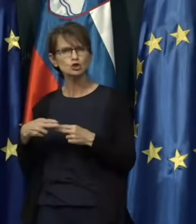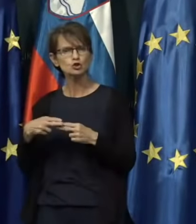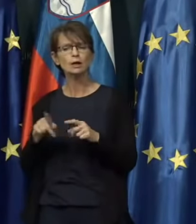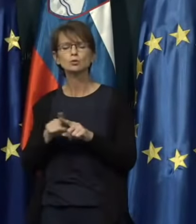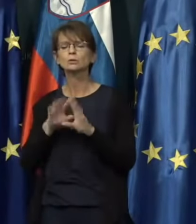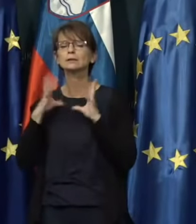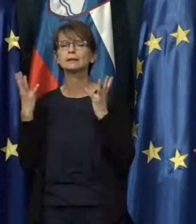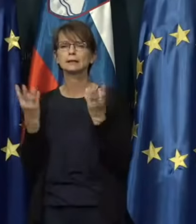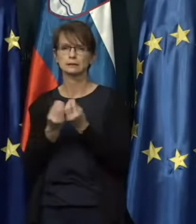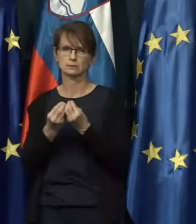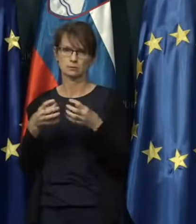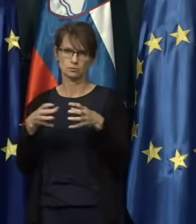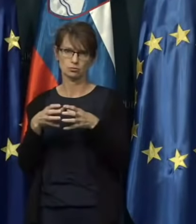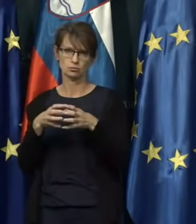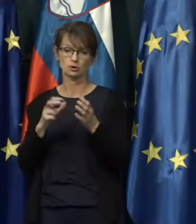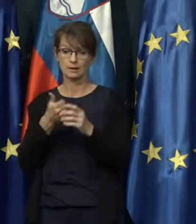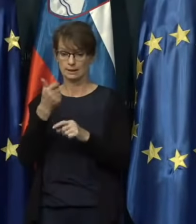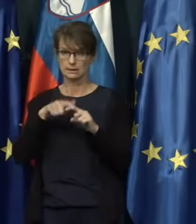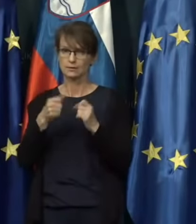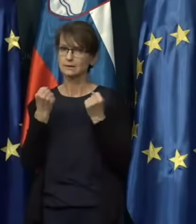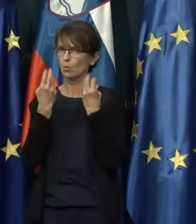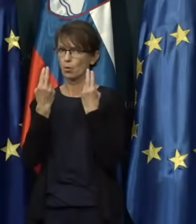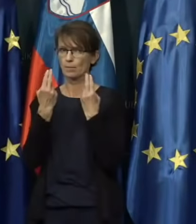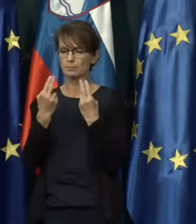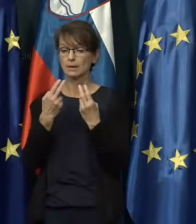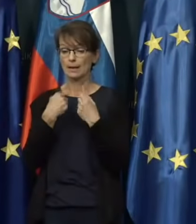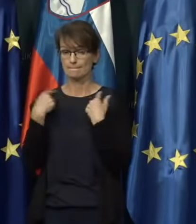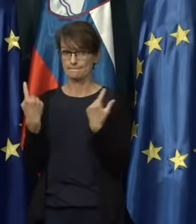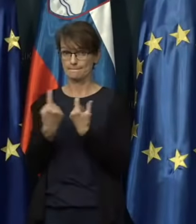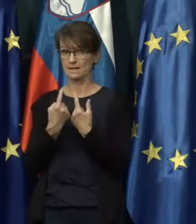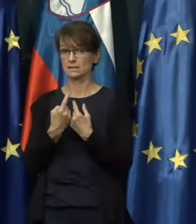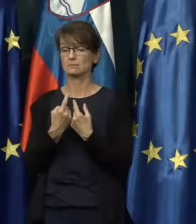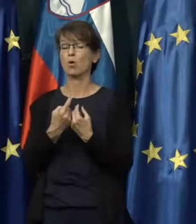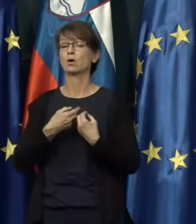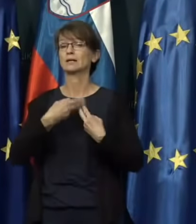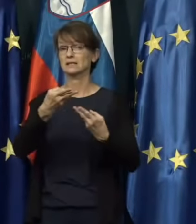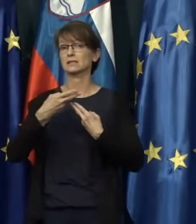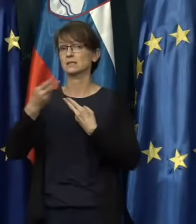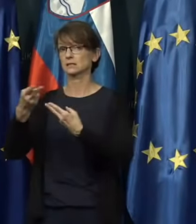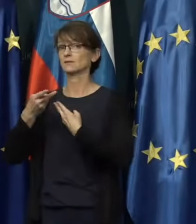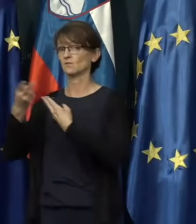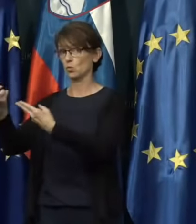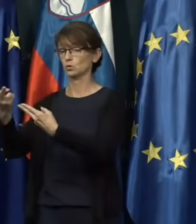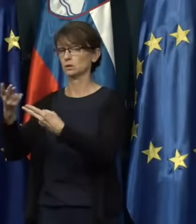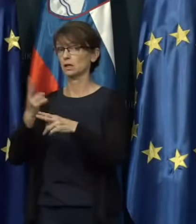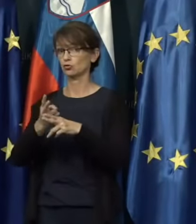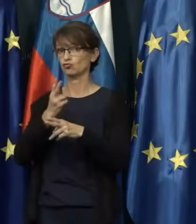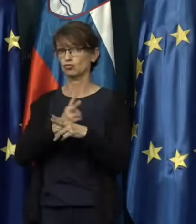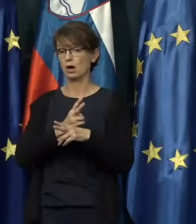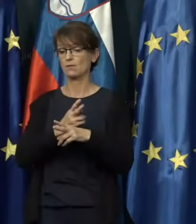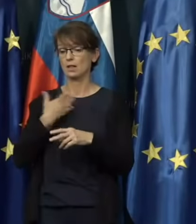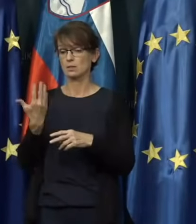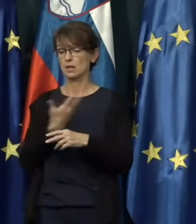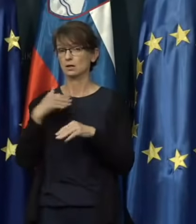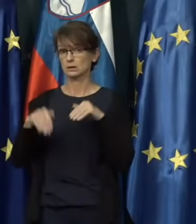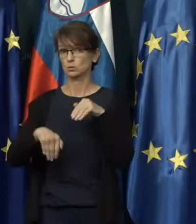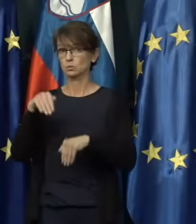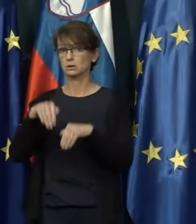Pa še nekaj je tukaj zelo pomembno. Mi smo izvozno usmerjena država. Naša industrija